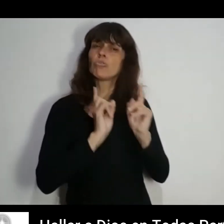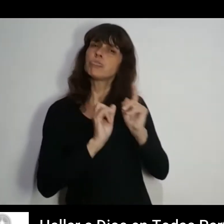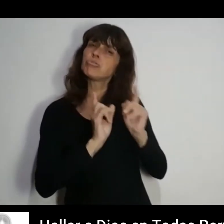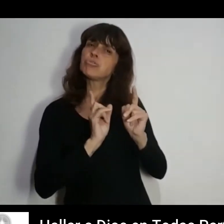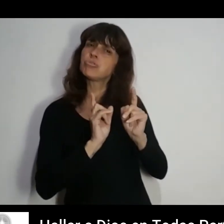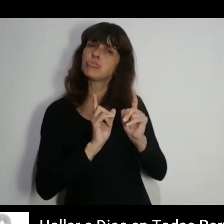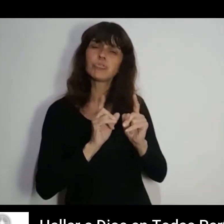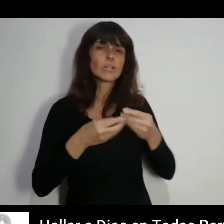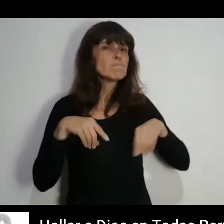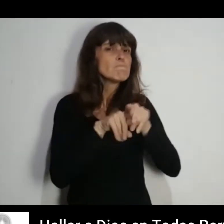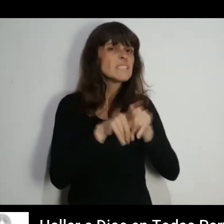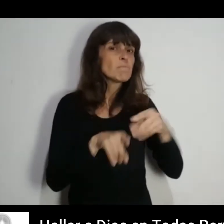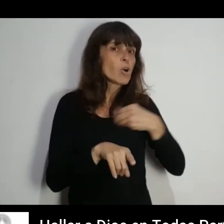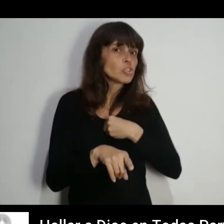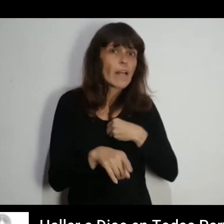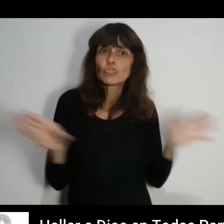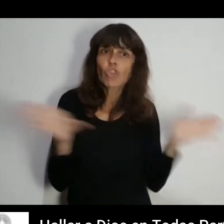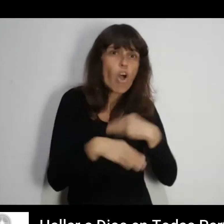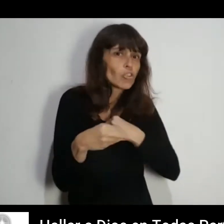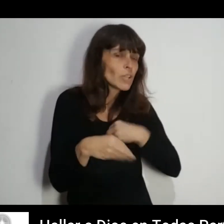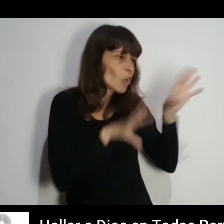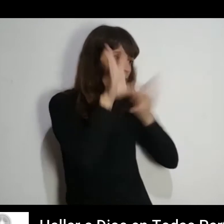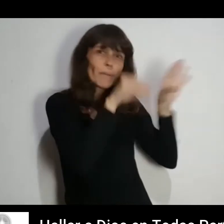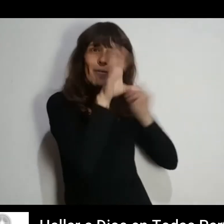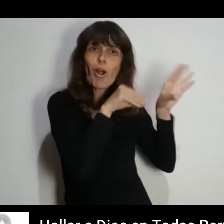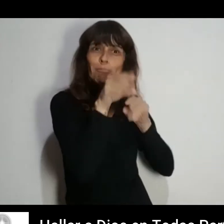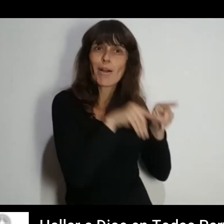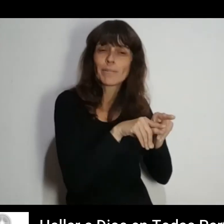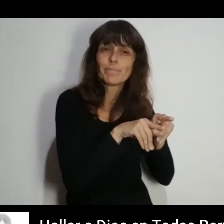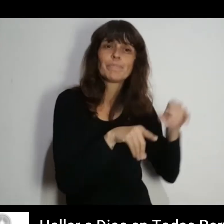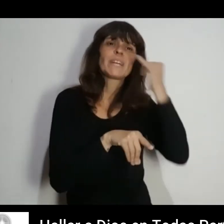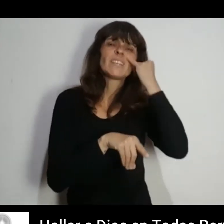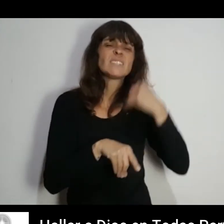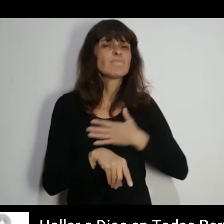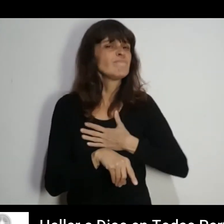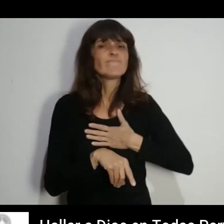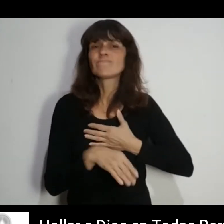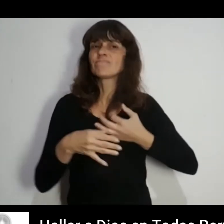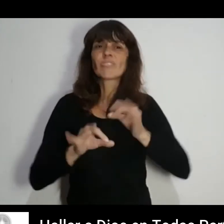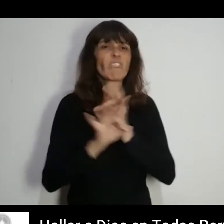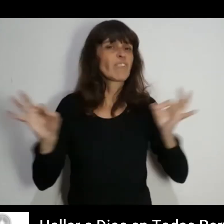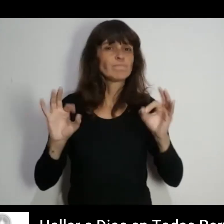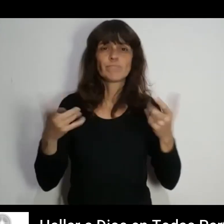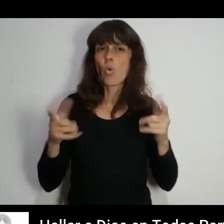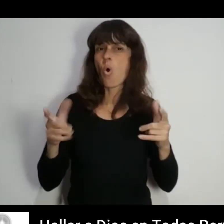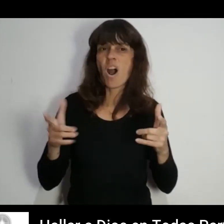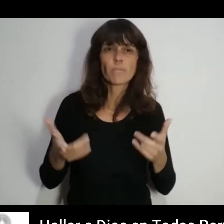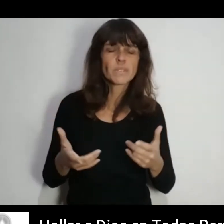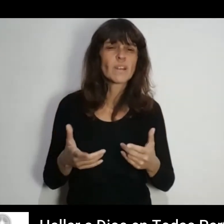Seguí ciegamente el ejemplo de todos los santos al mismo tiempo Y eso me hizo muy infeliz